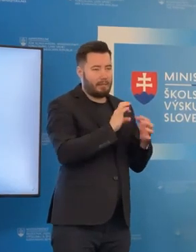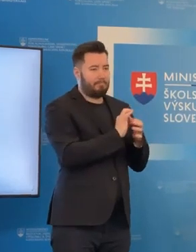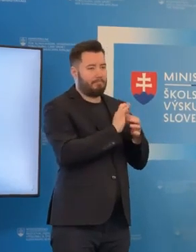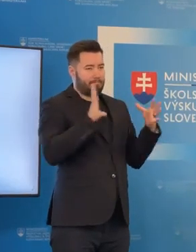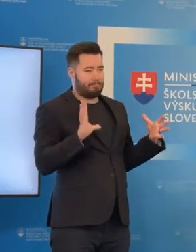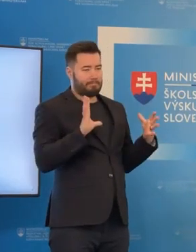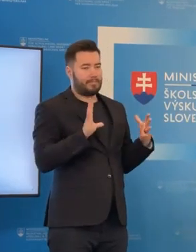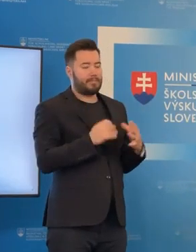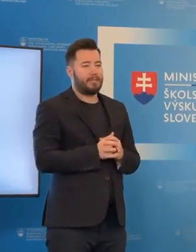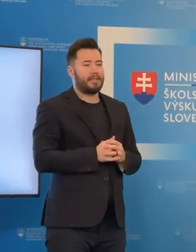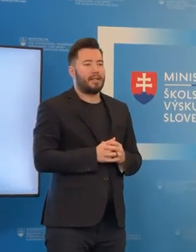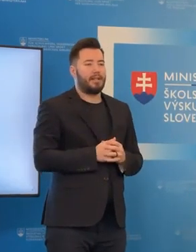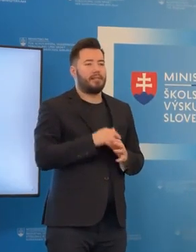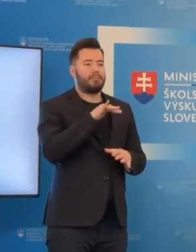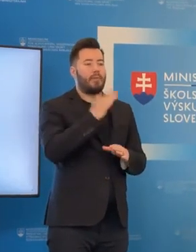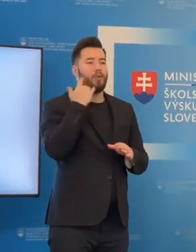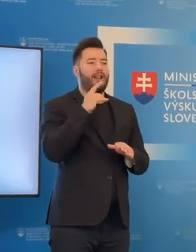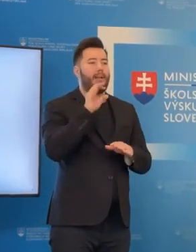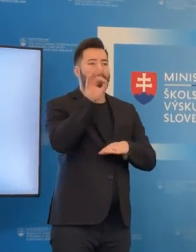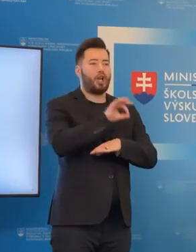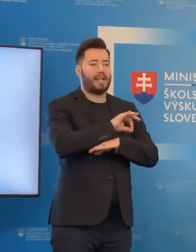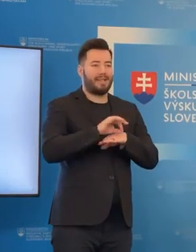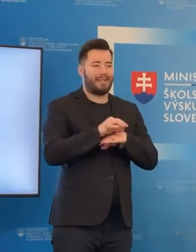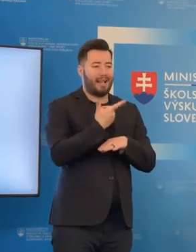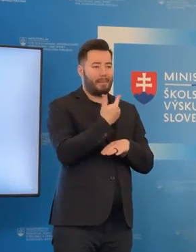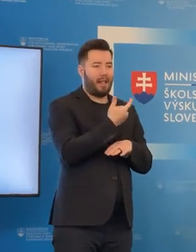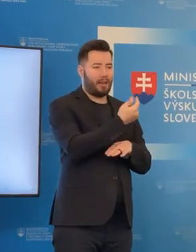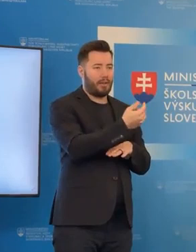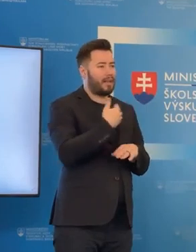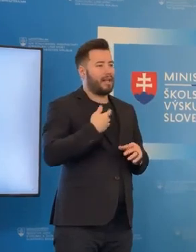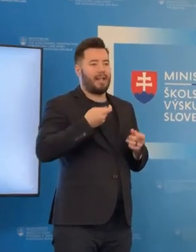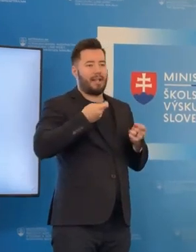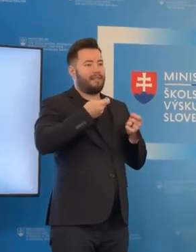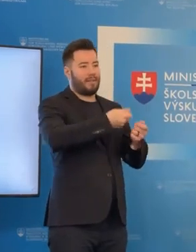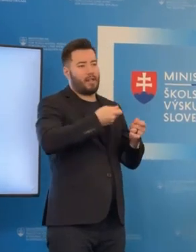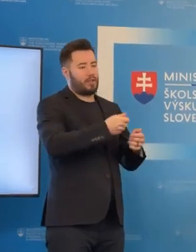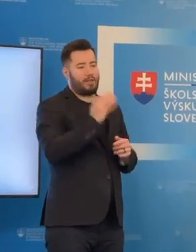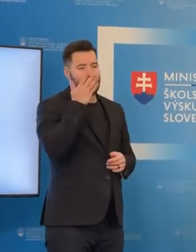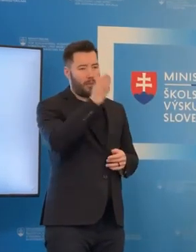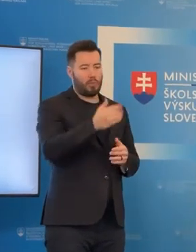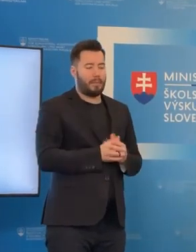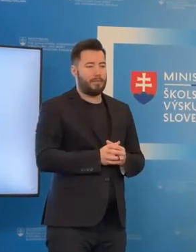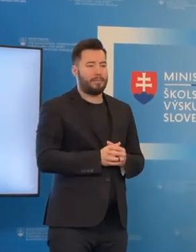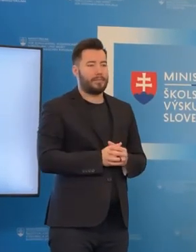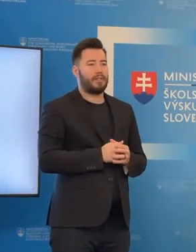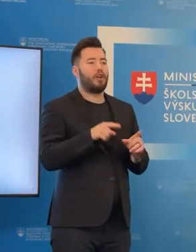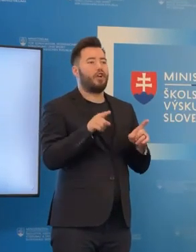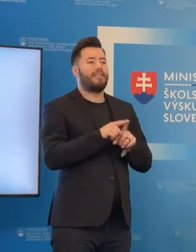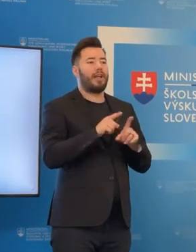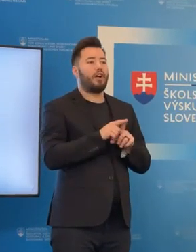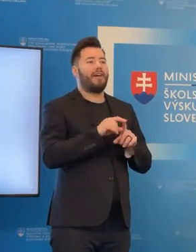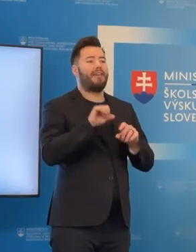bilaterálne projekty, ktoré boli dohodnuté, nebudú financované. Takisto nebudeme posielať vládnych